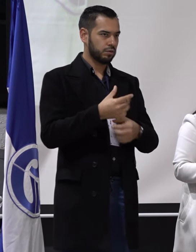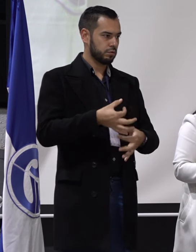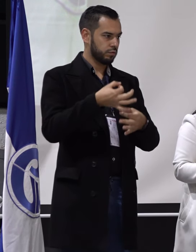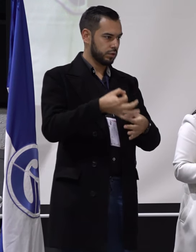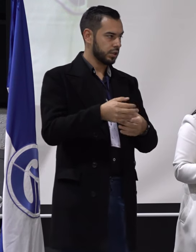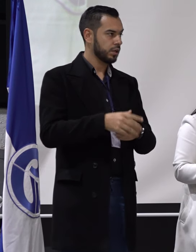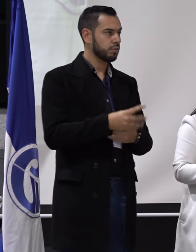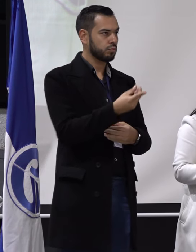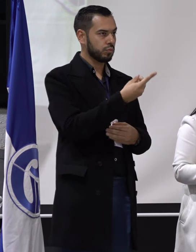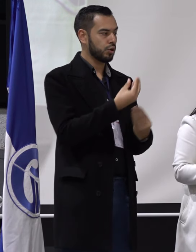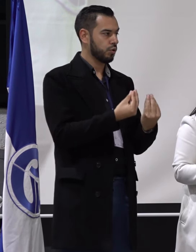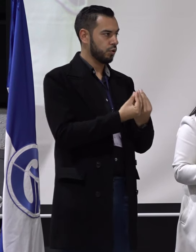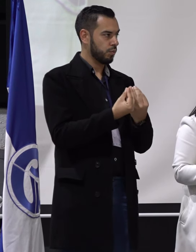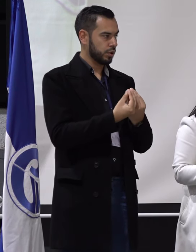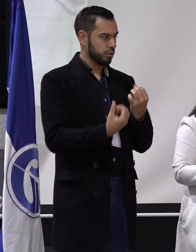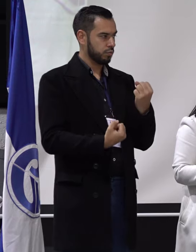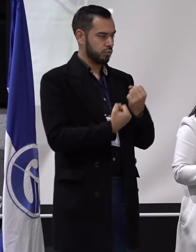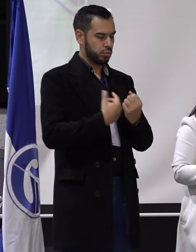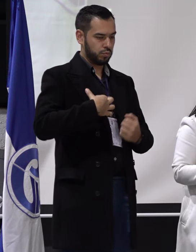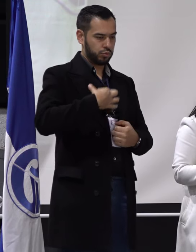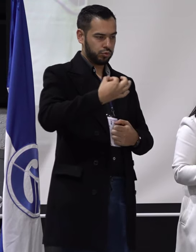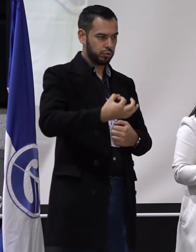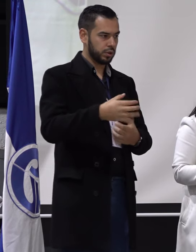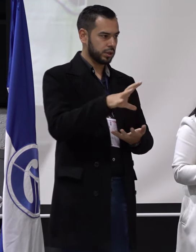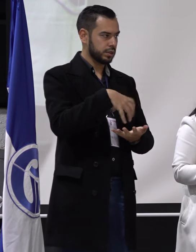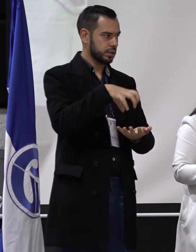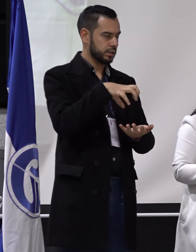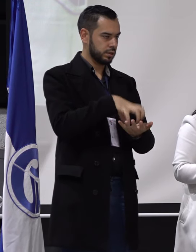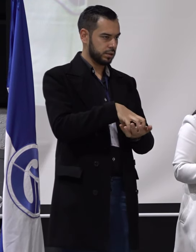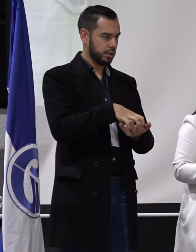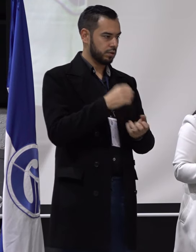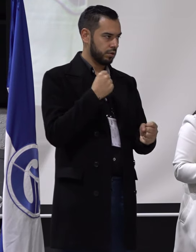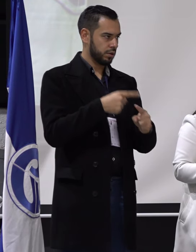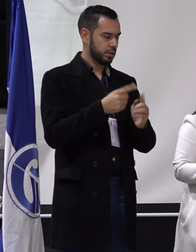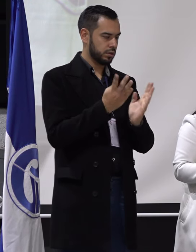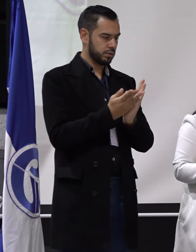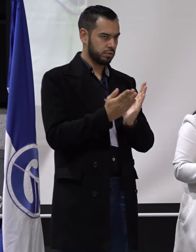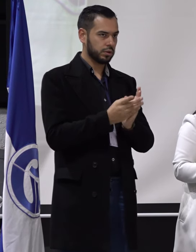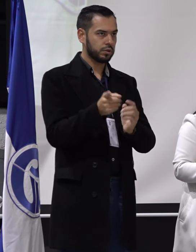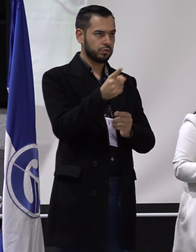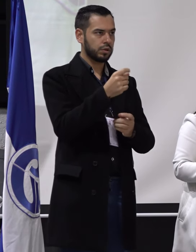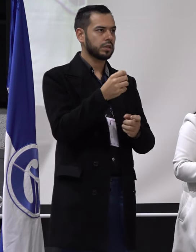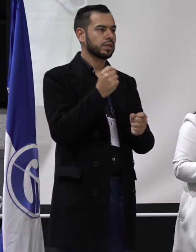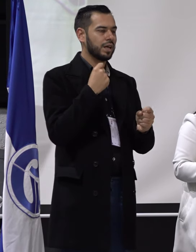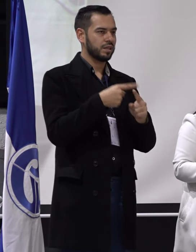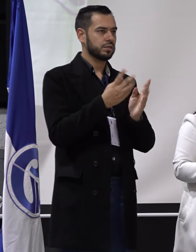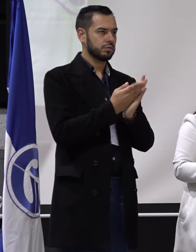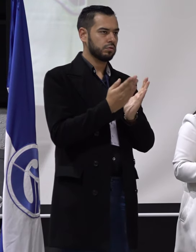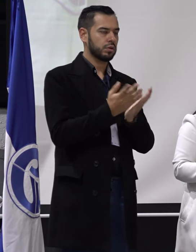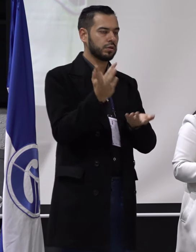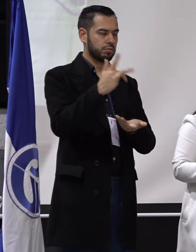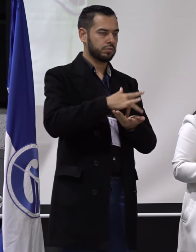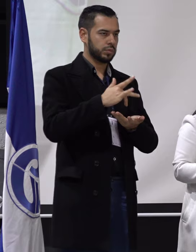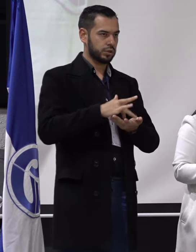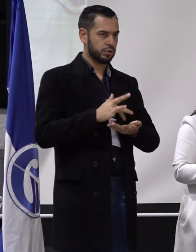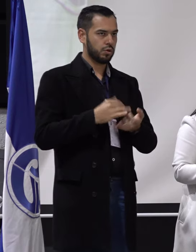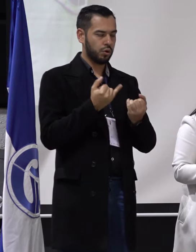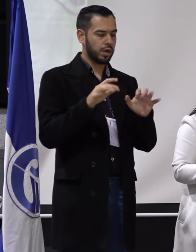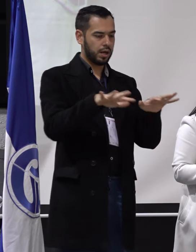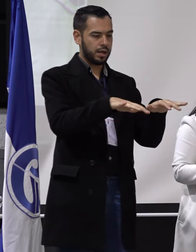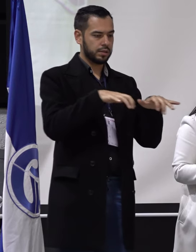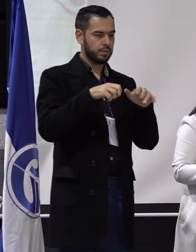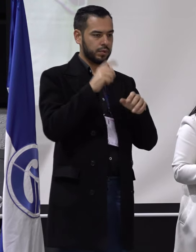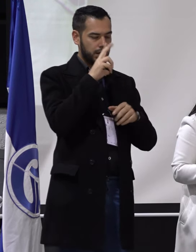compañeros que nos apoyaron de protocolo y al Centro de Egresados, y agradecerles a ustedes, egresados, por habernos acompañado en esta Asamblea Nacional.